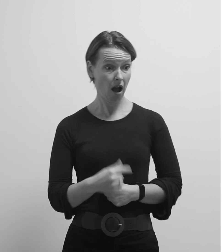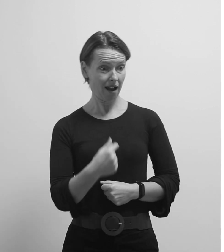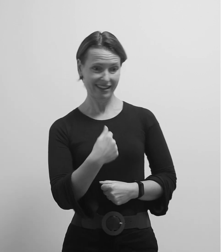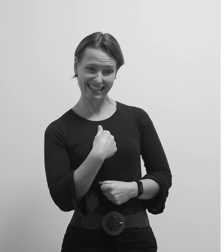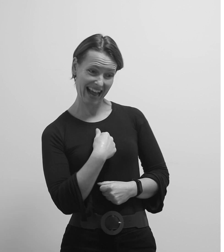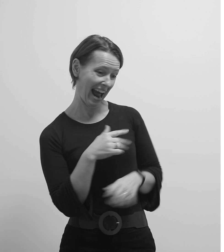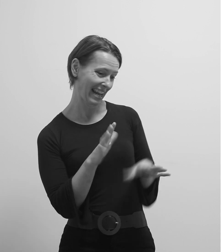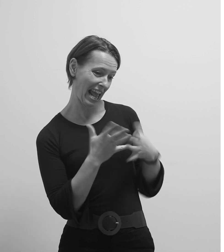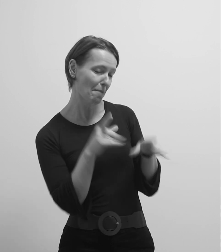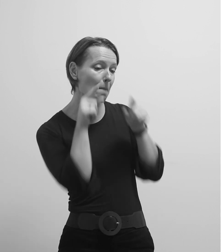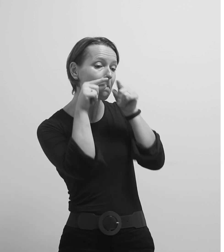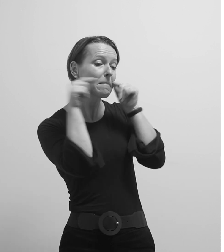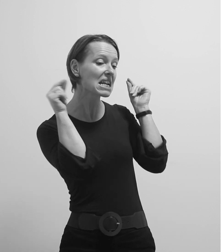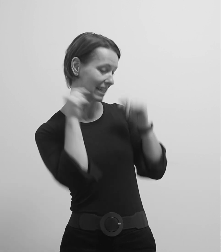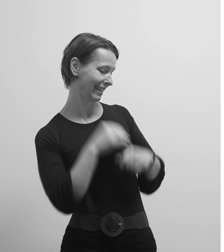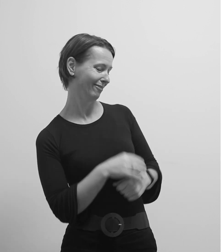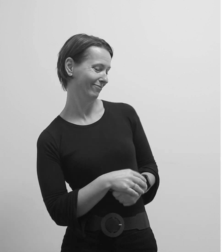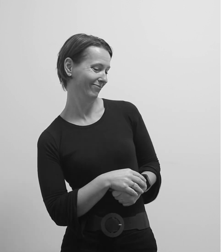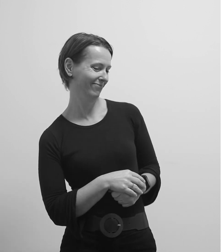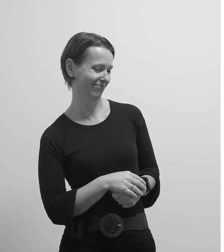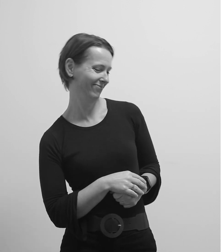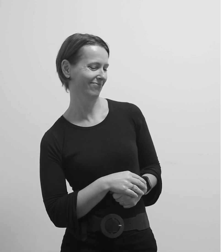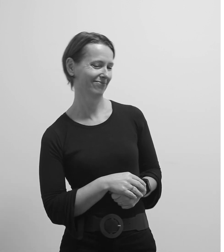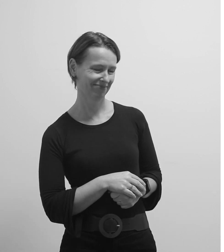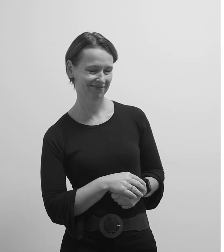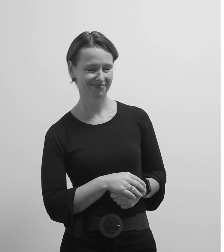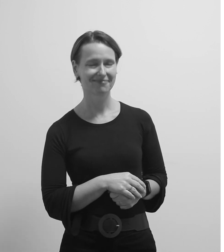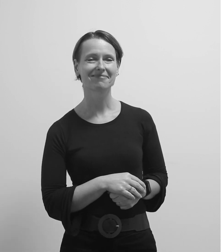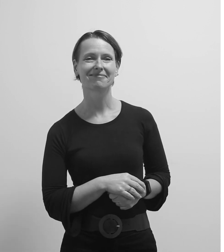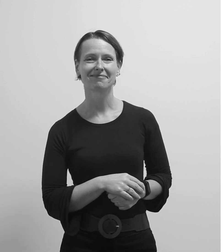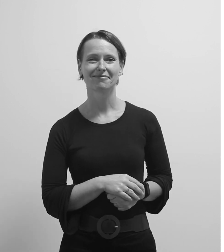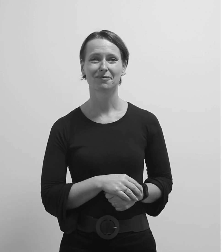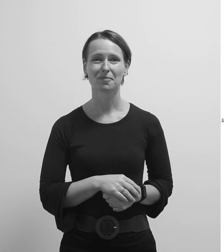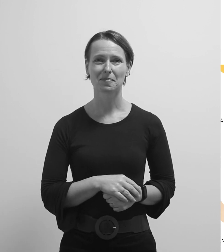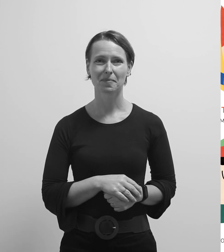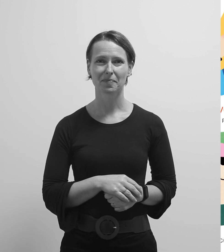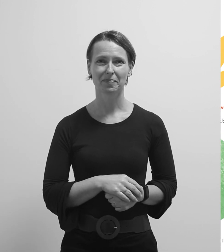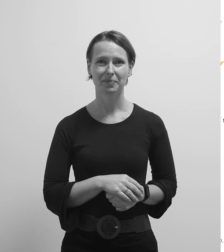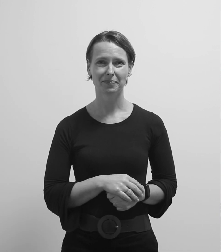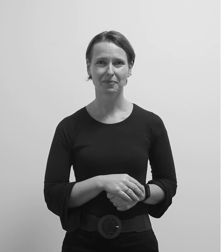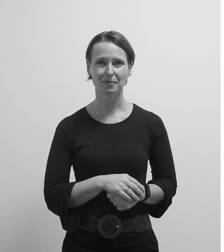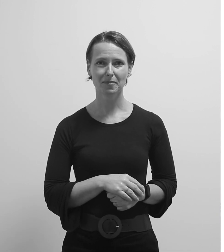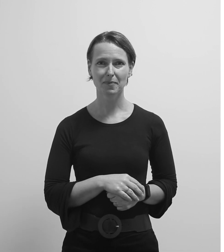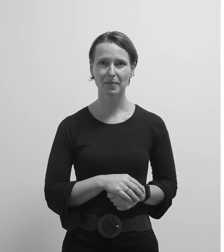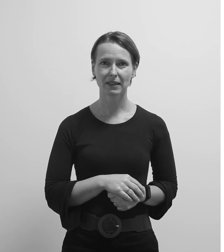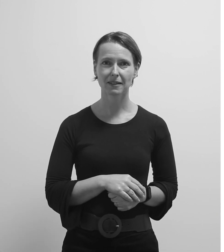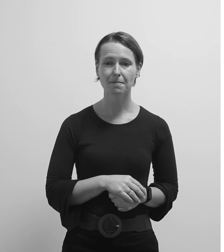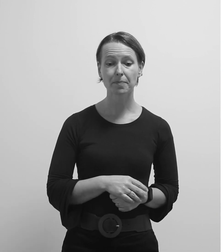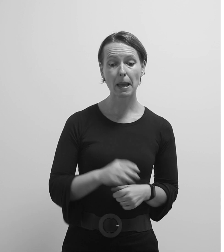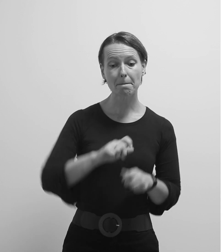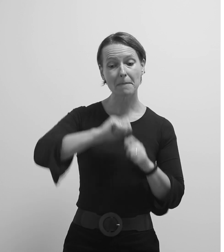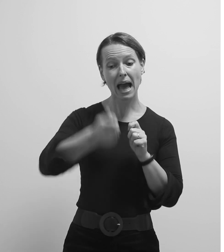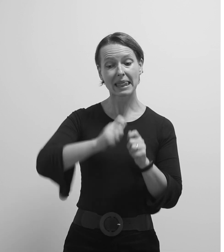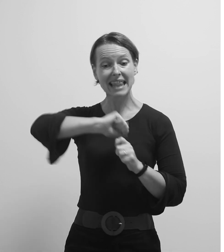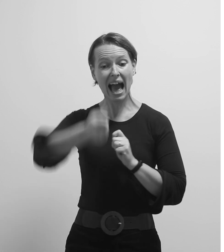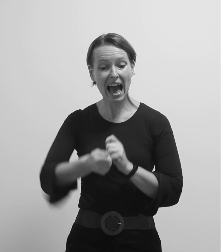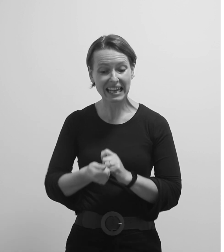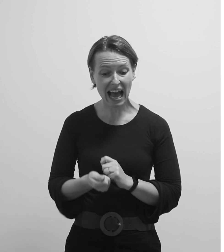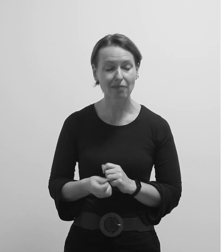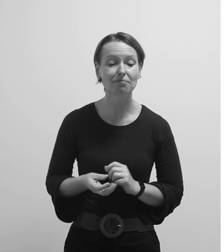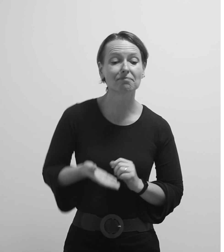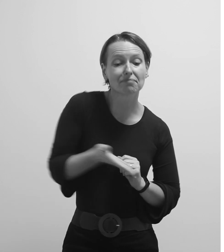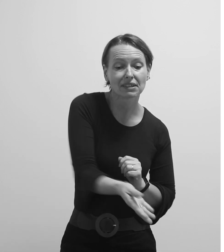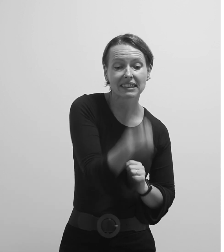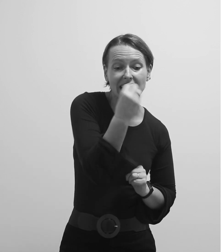Ja nemam brkove. Odgovaram prezrivo. Evo ti malo banane,